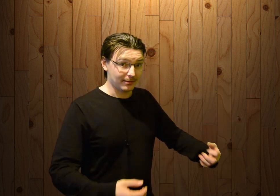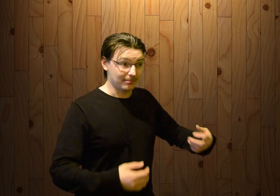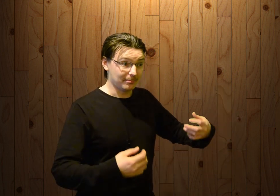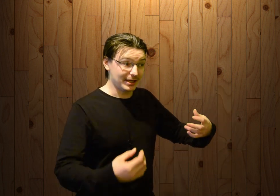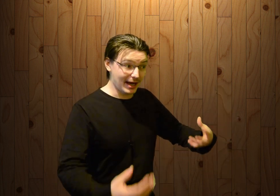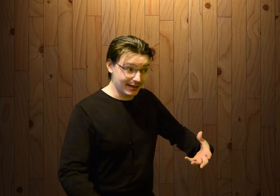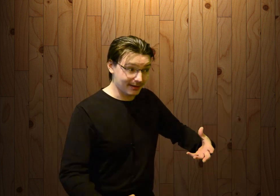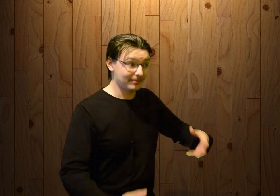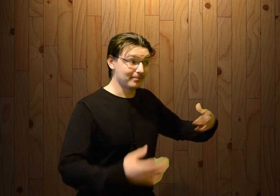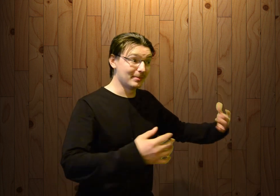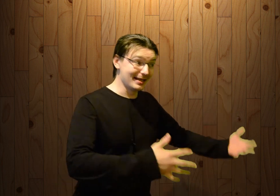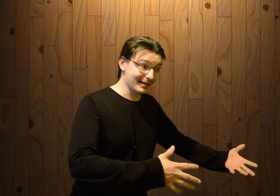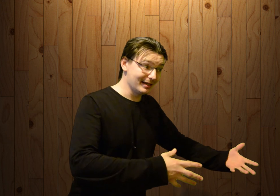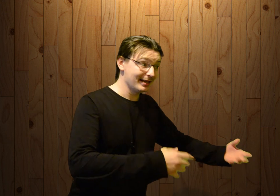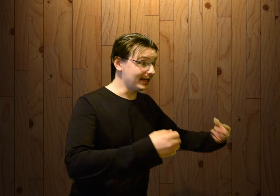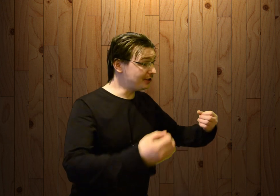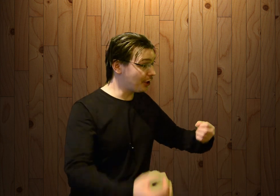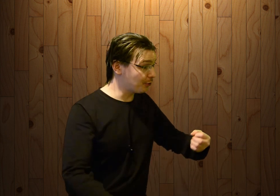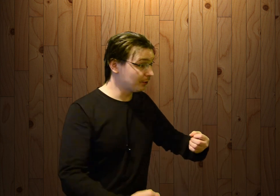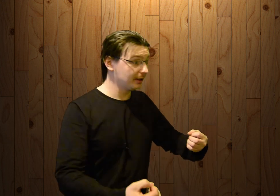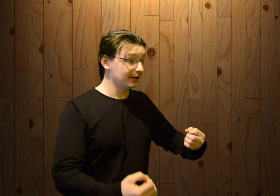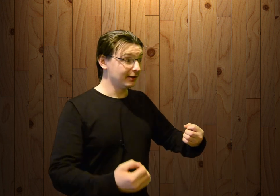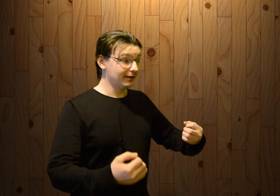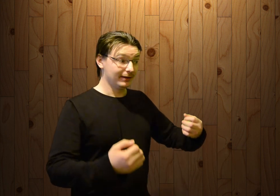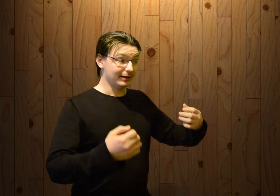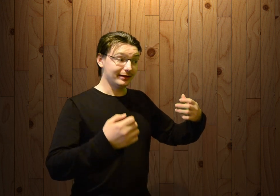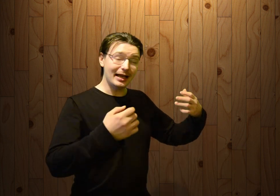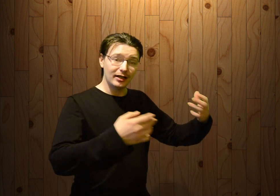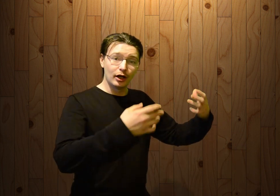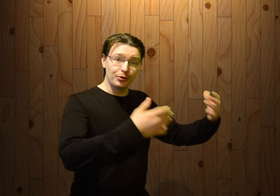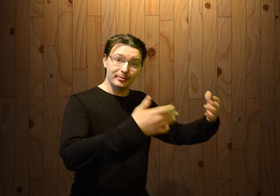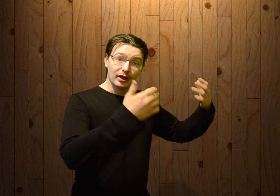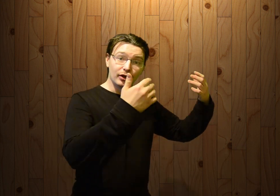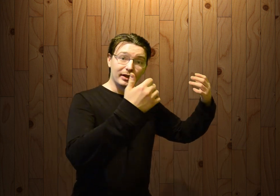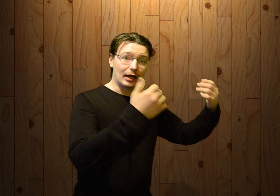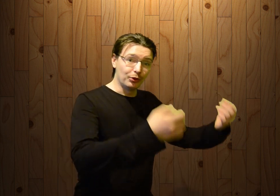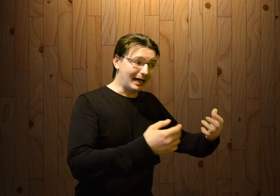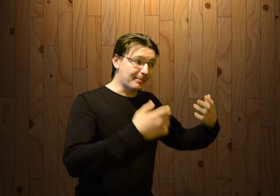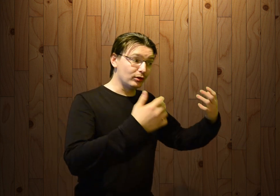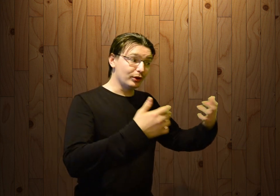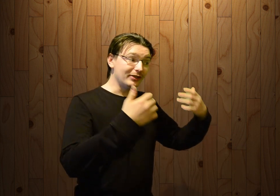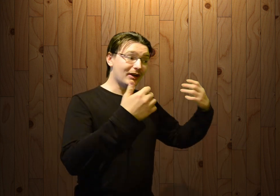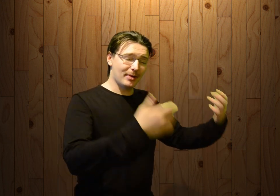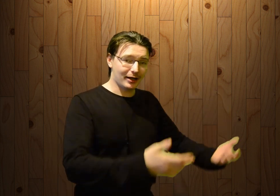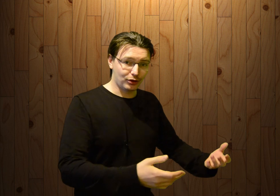Мнение, мысль, идею. Дать людям какую-то определенную информацию,